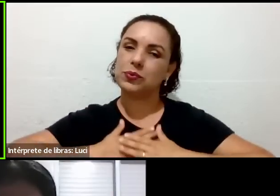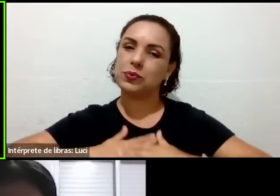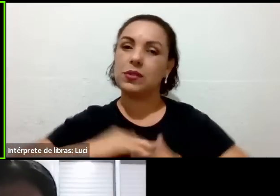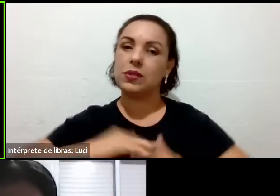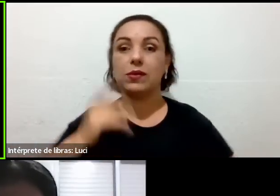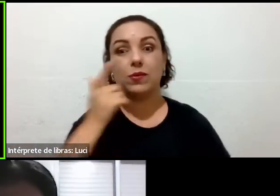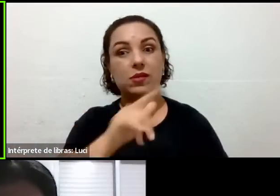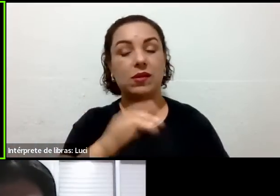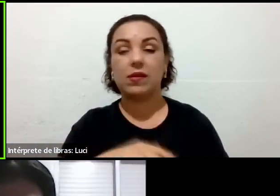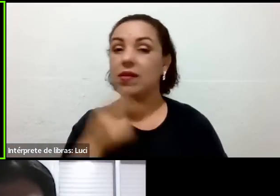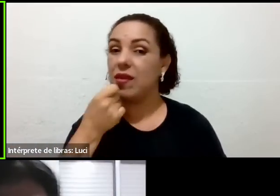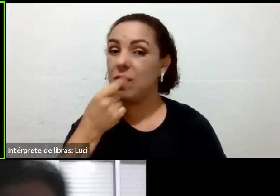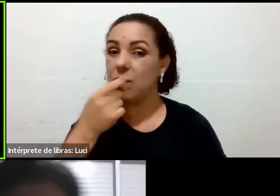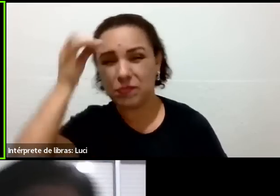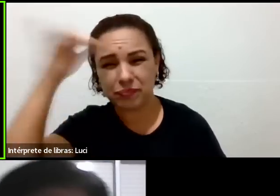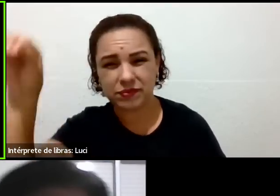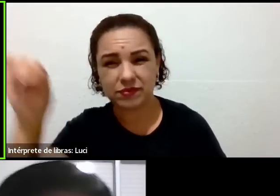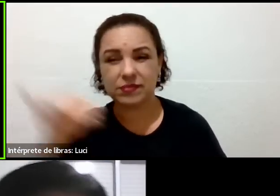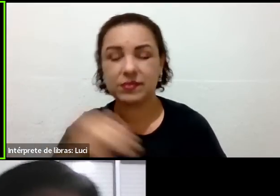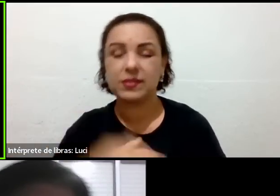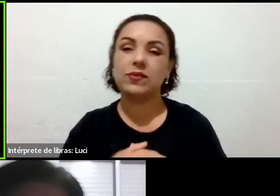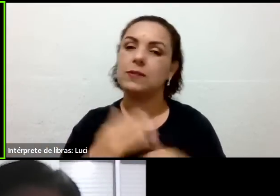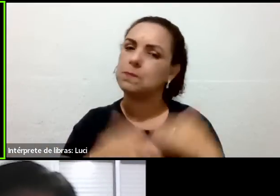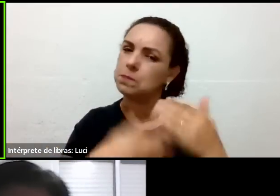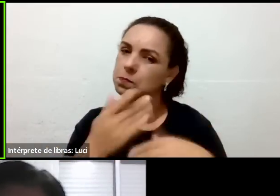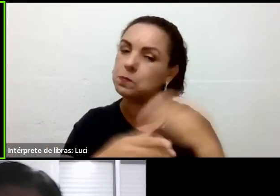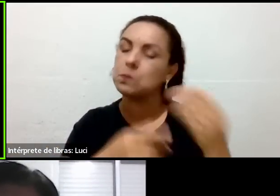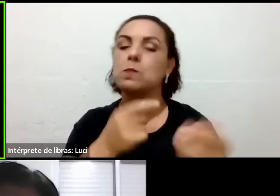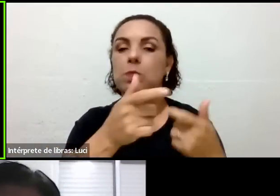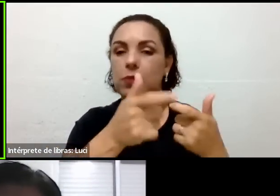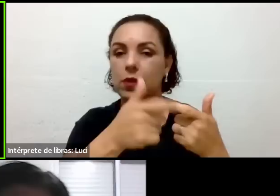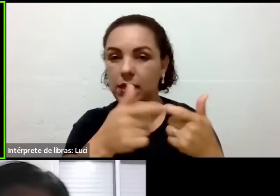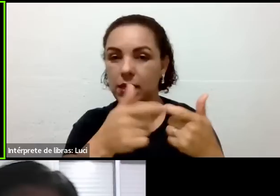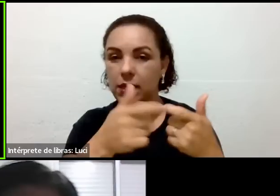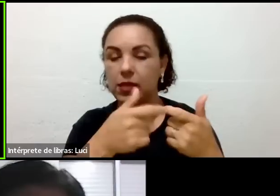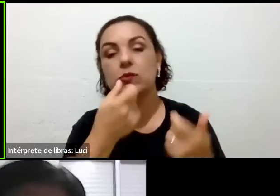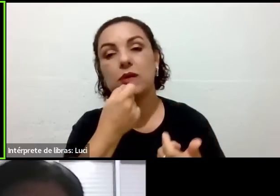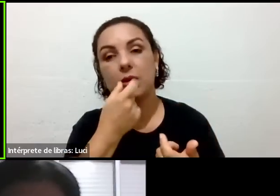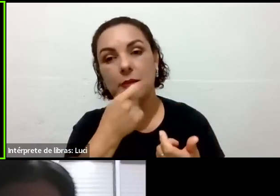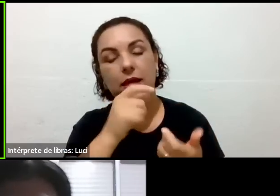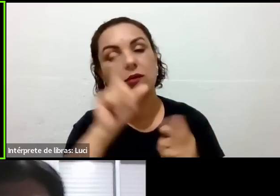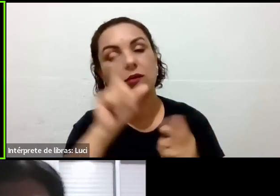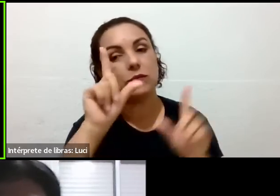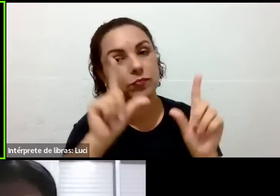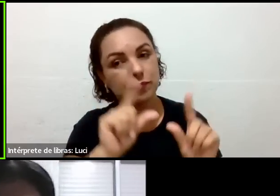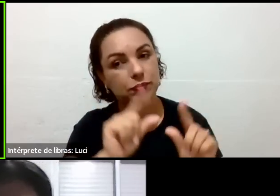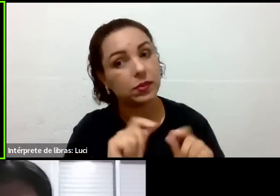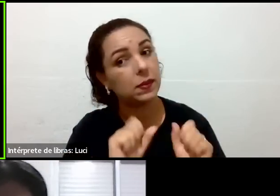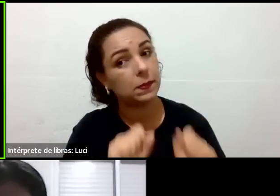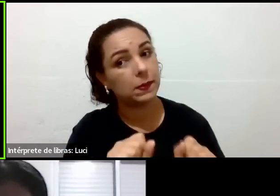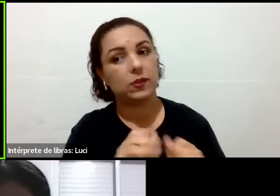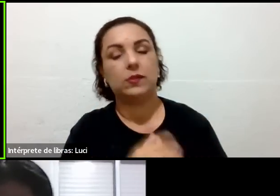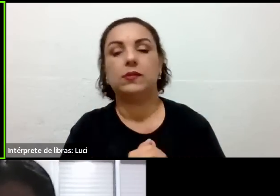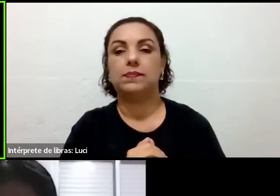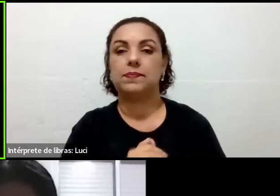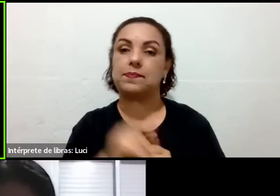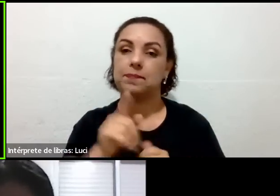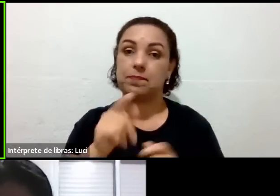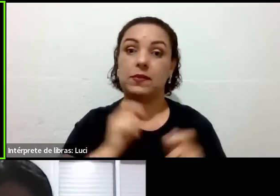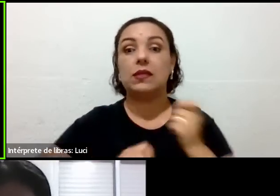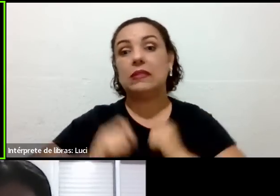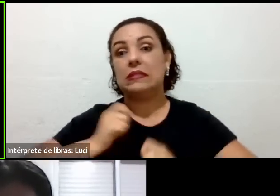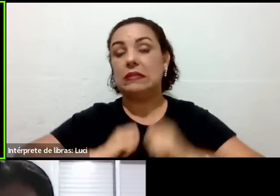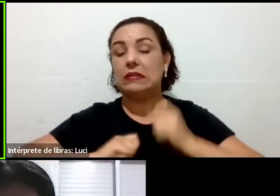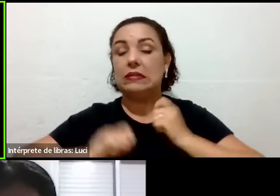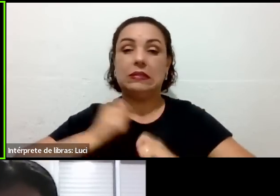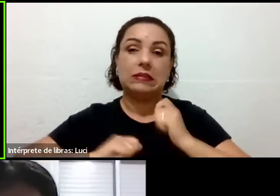E o restante, o médico vai tirando. Essa questão da ansiedade, que, né, não é, a gente vive hoje, as pessoas estão